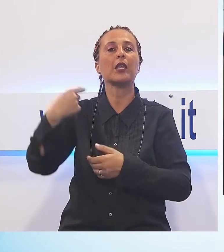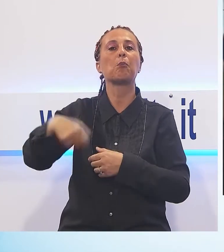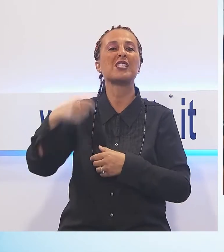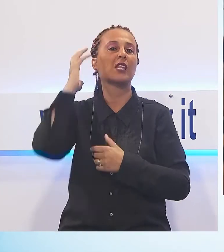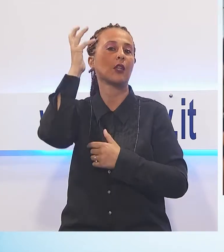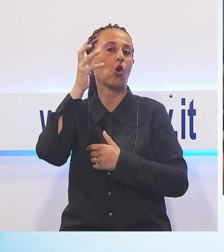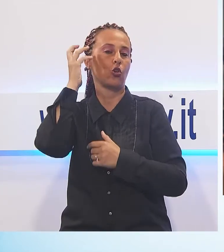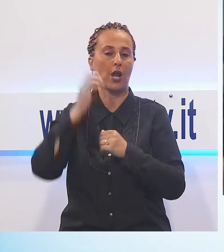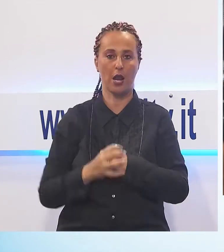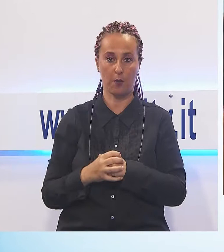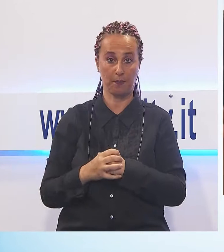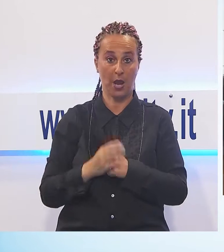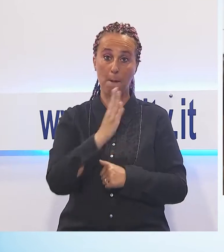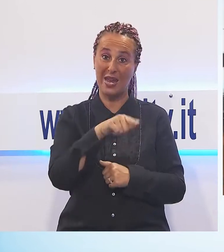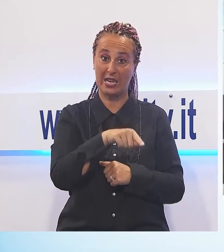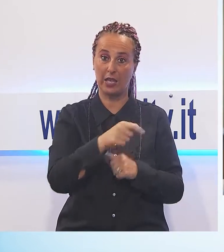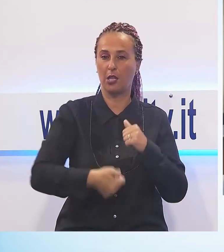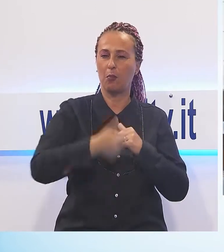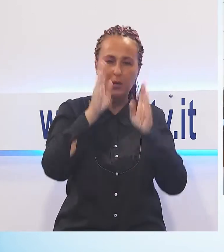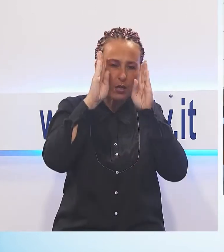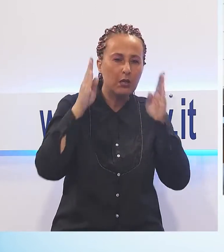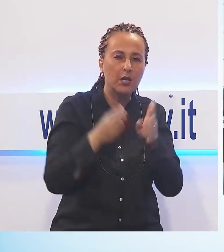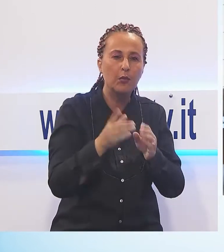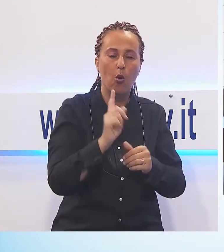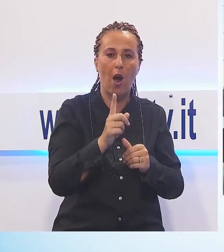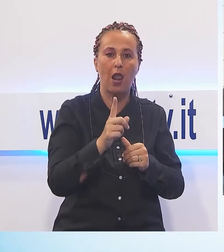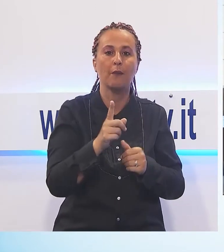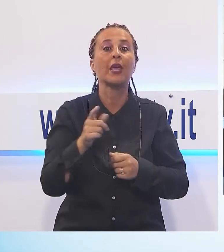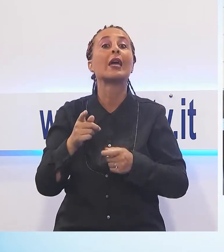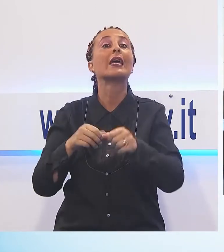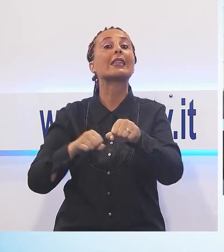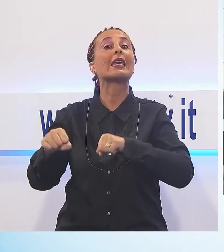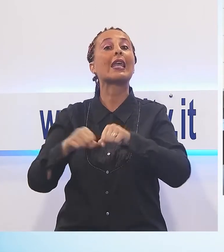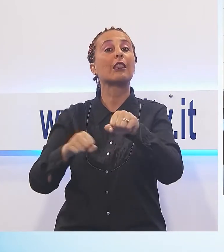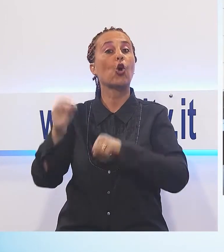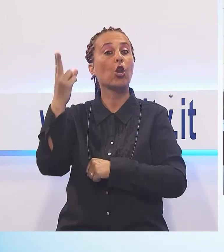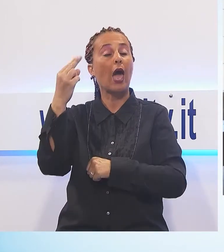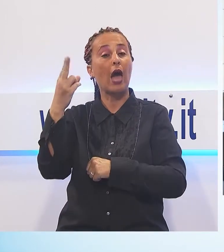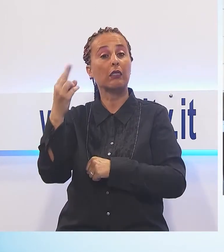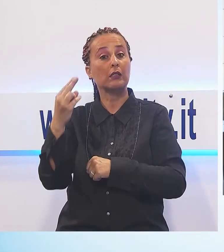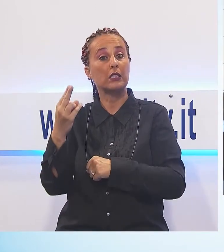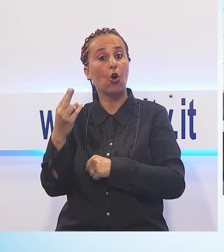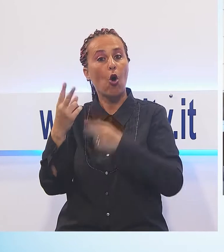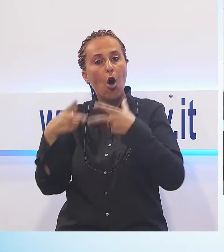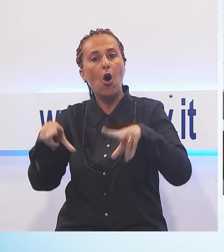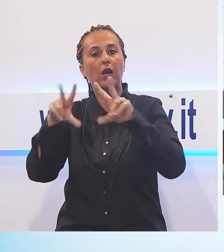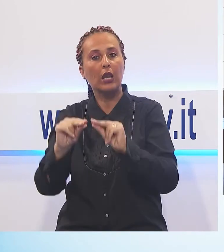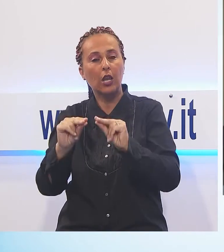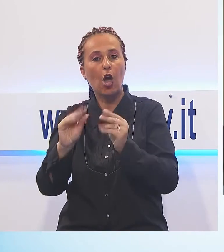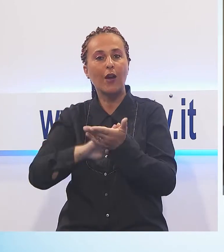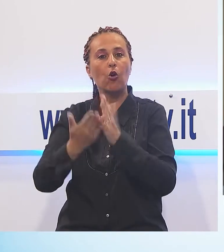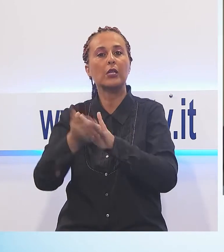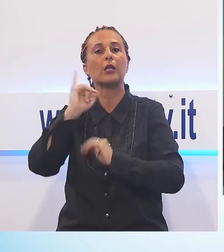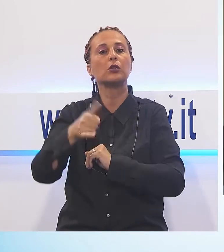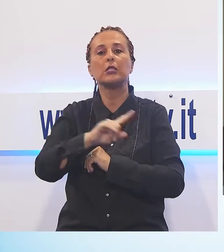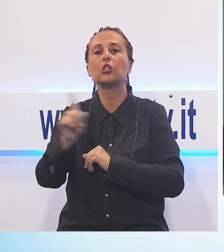sciogliere per Benedetti la conferma o meno del direttore artistico Massimiliano Simoni in scadenza di contratto. Visto i risultati è chiaro che